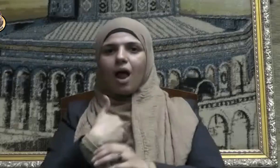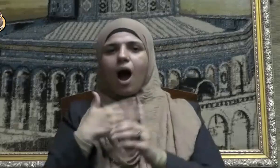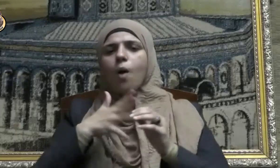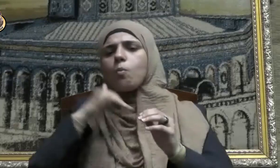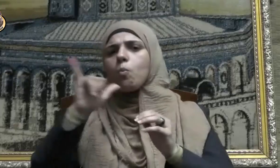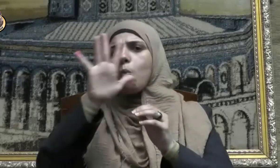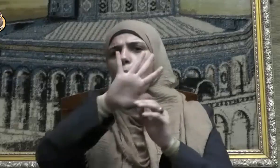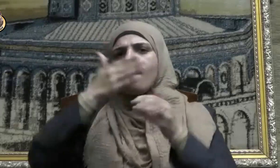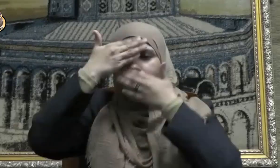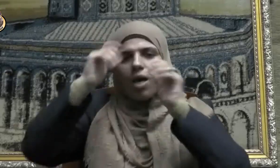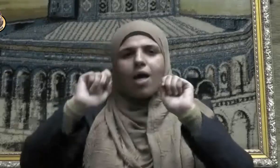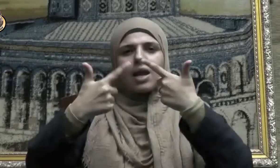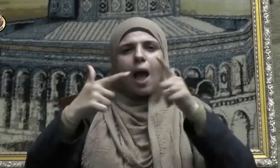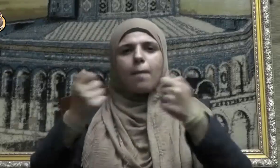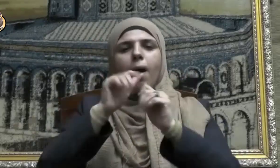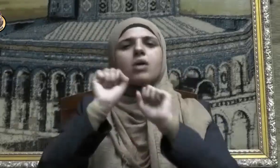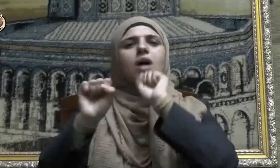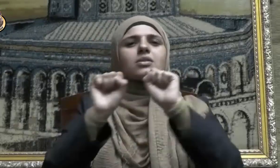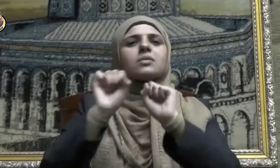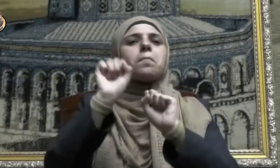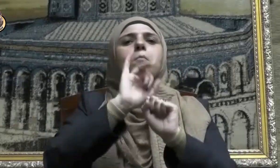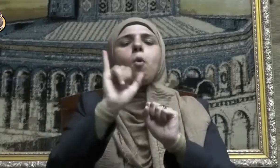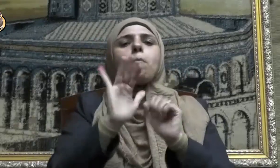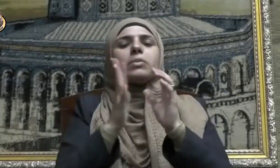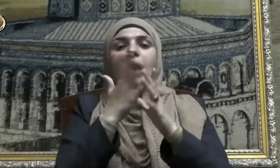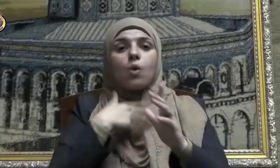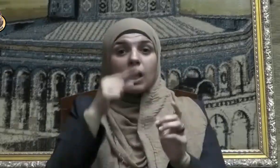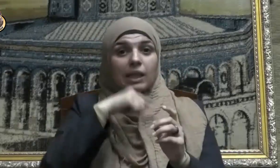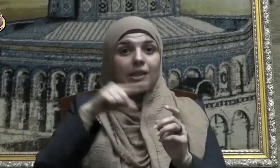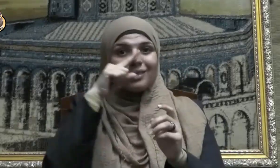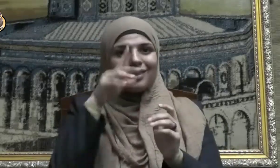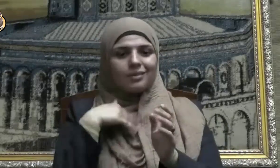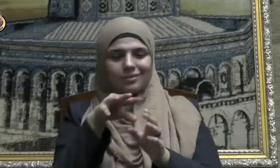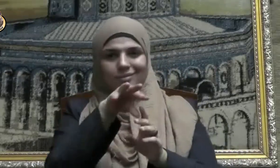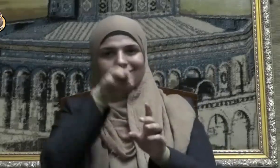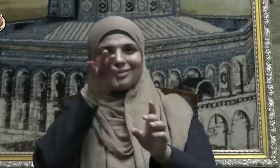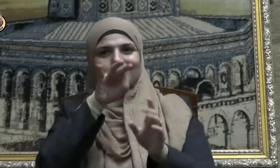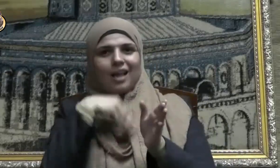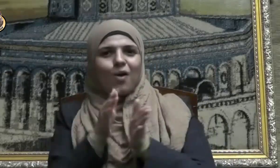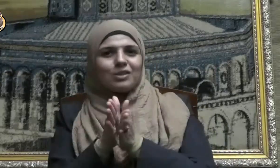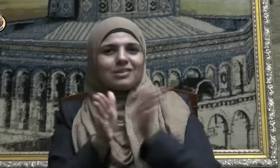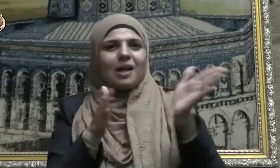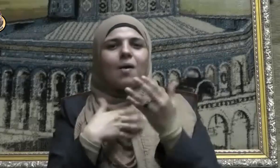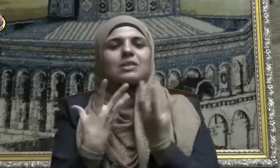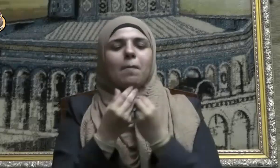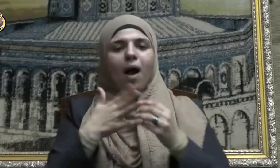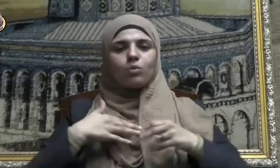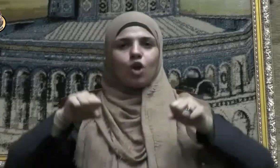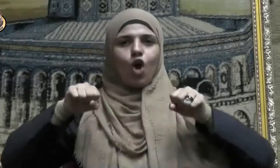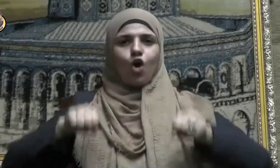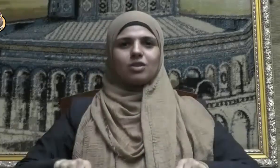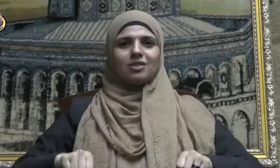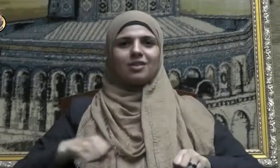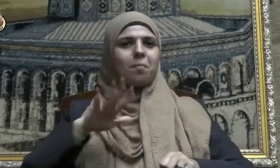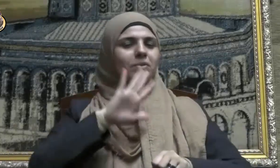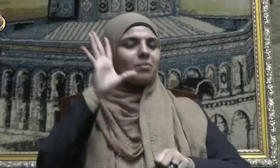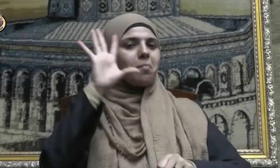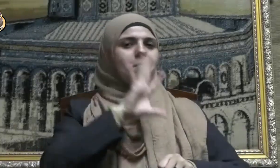تريد أن تتخذ من الدين مطية إلى السلطة متدثرة في